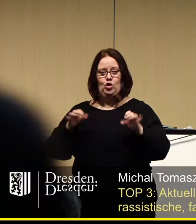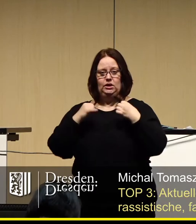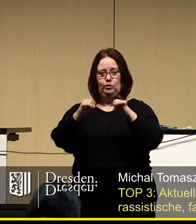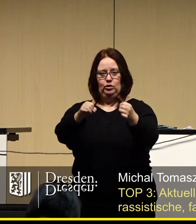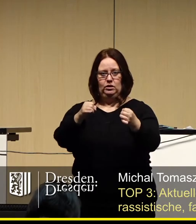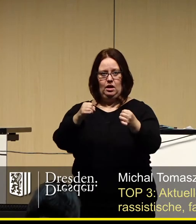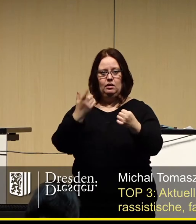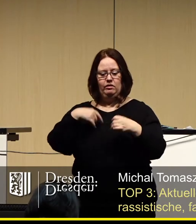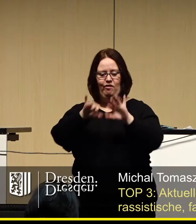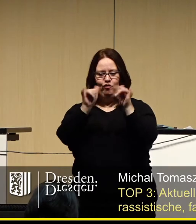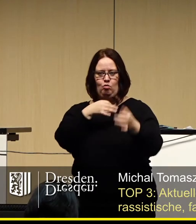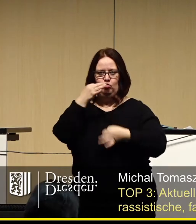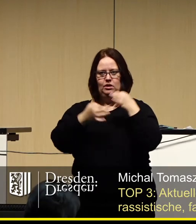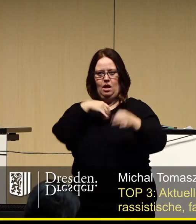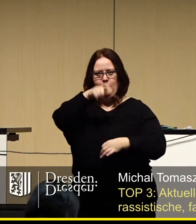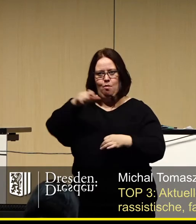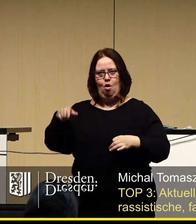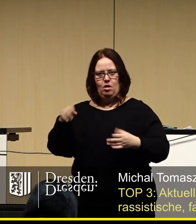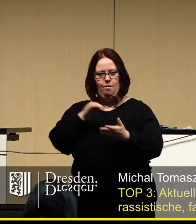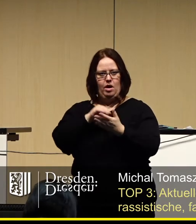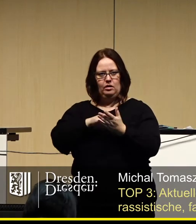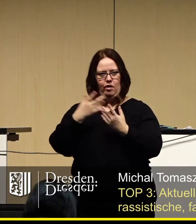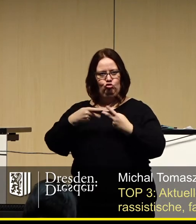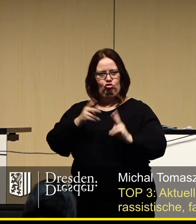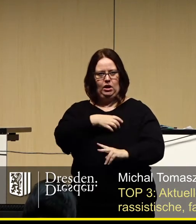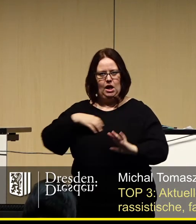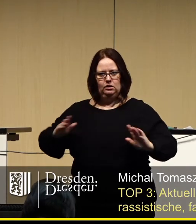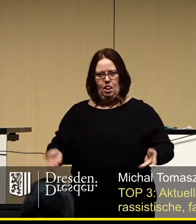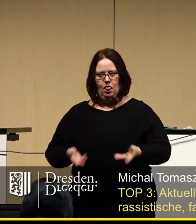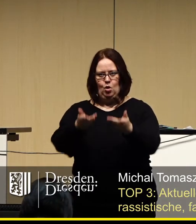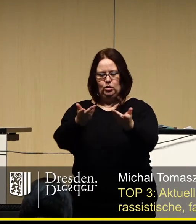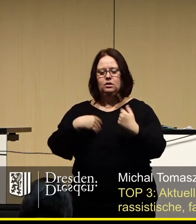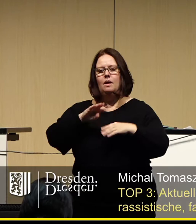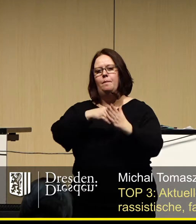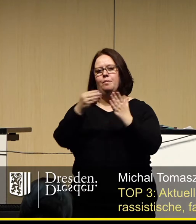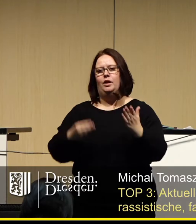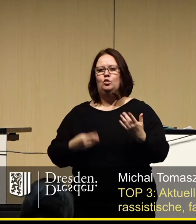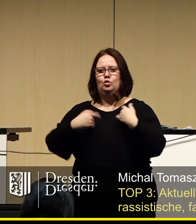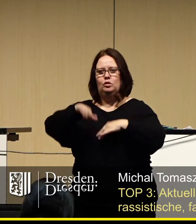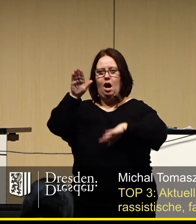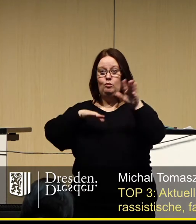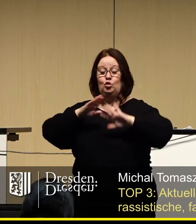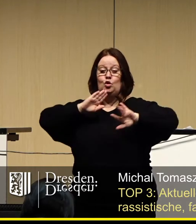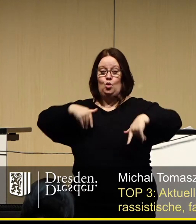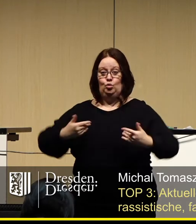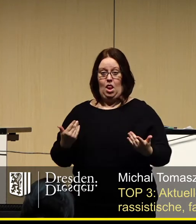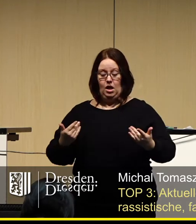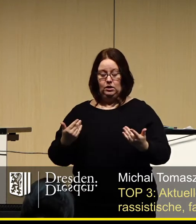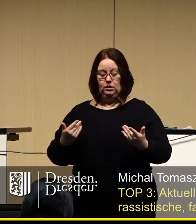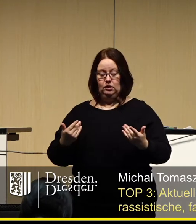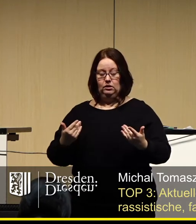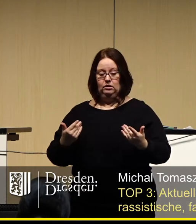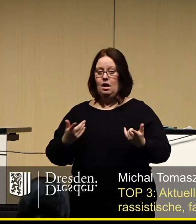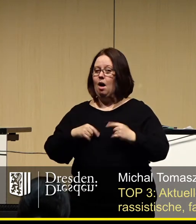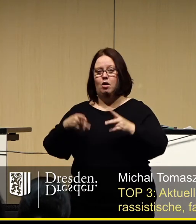seit diese Form der Bürgerbeteiligung von der Stadt Dresden etabliert wurde. Die Petition wurde zur Abstimmung zugelassen, aber